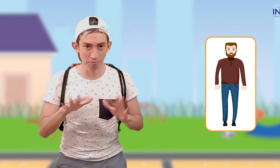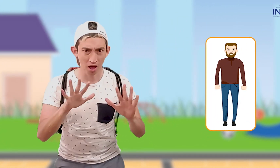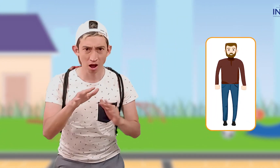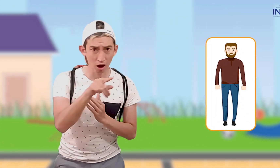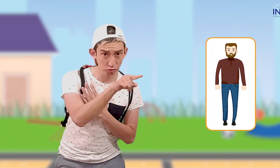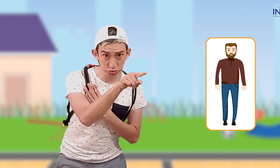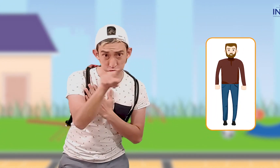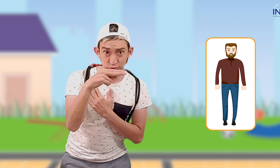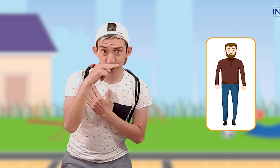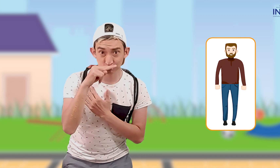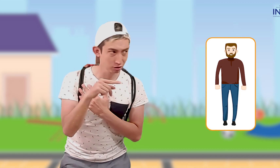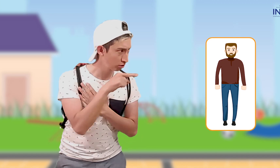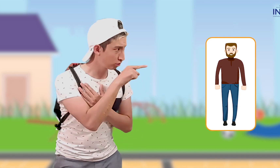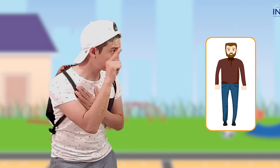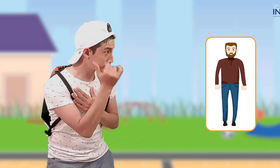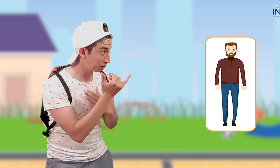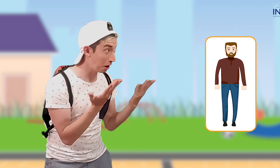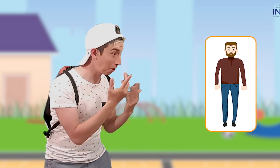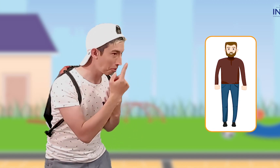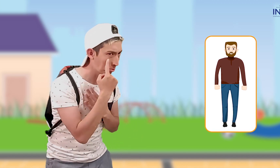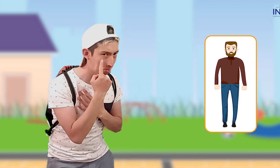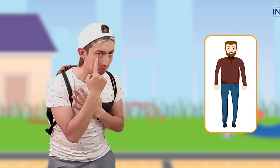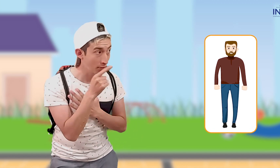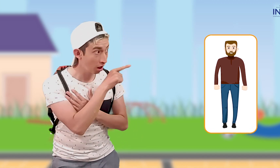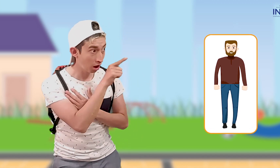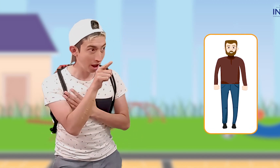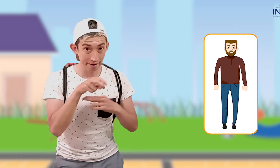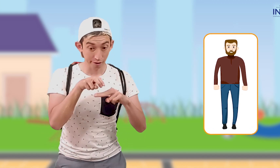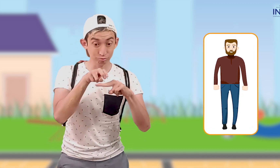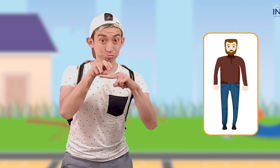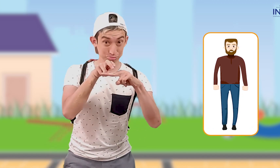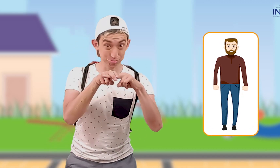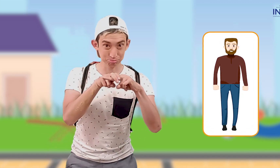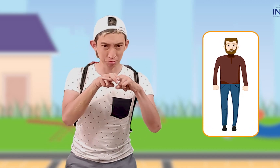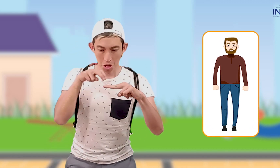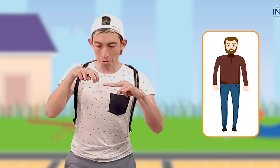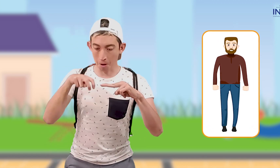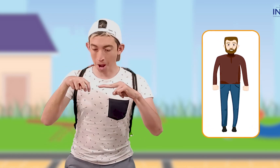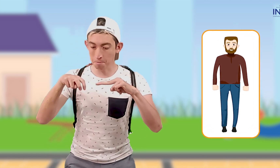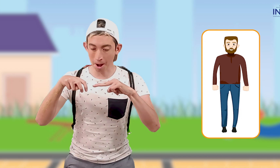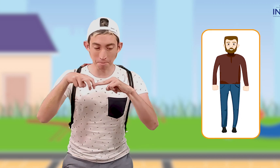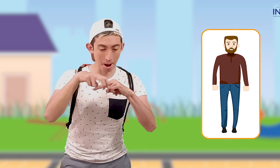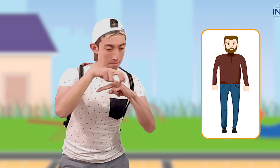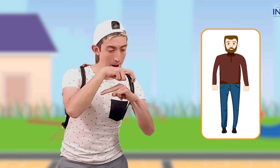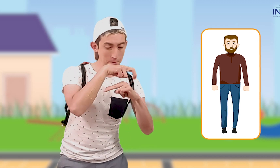Ustedes y Lady van a hacer lo siguiente. Deberán rodear la silla.